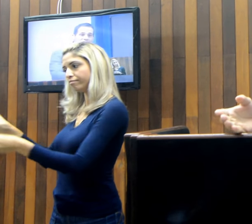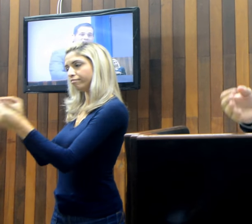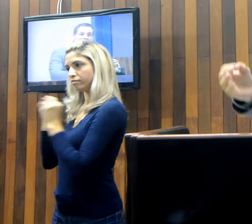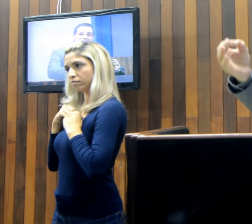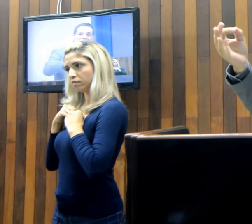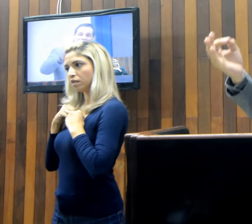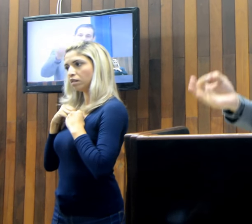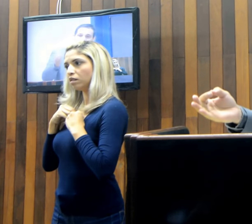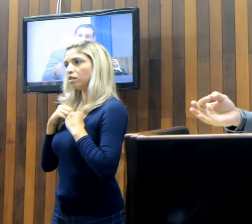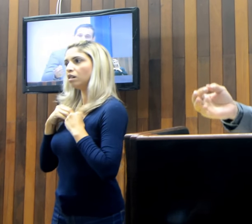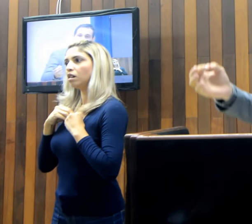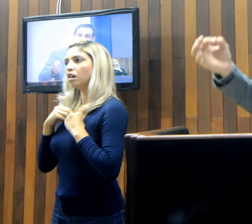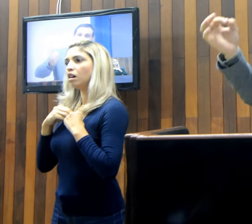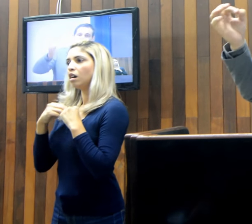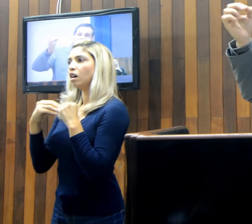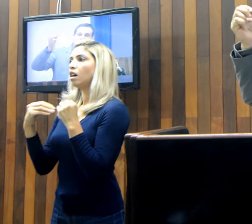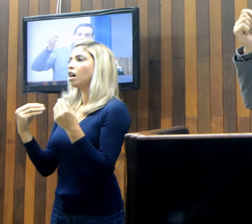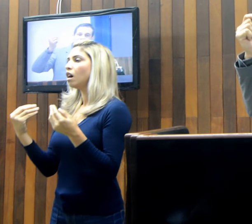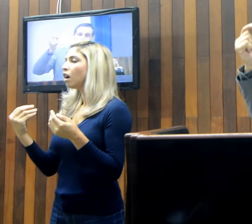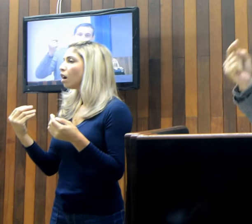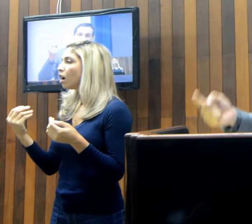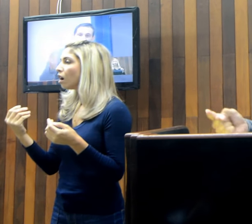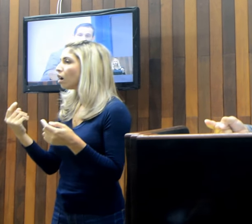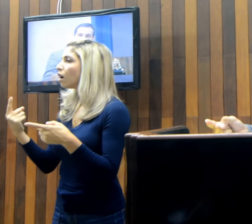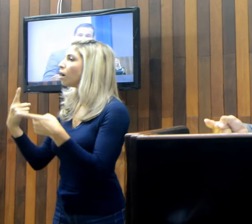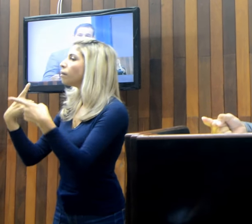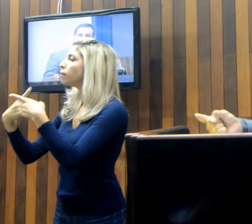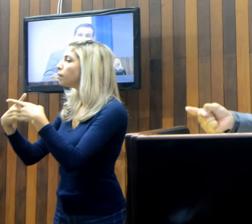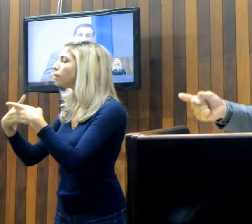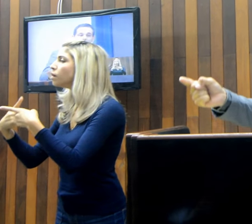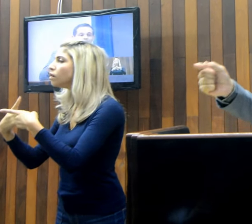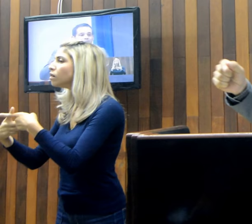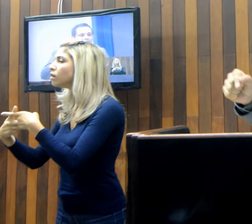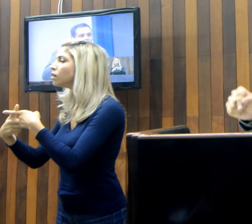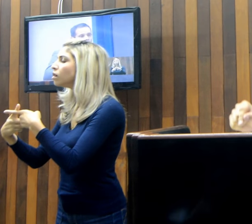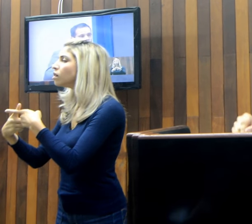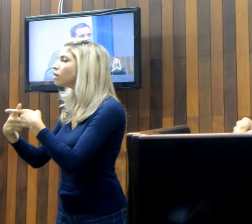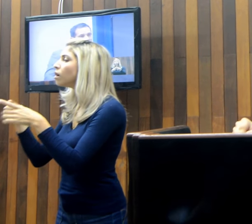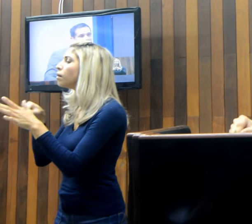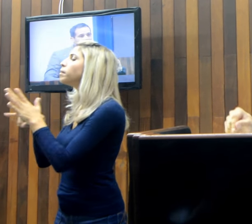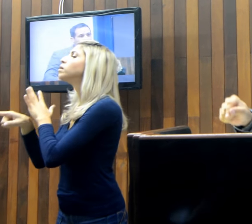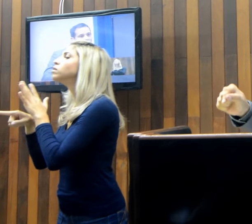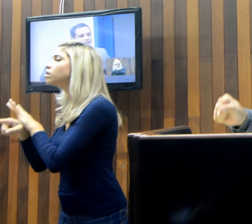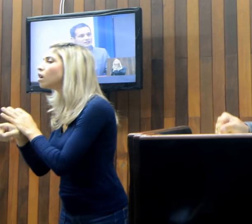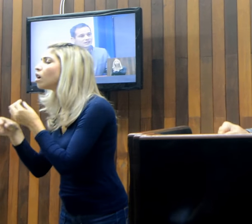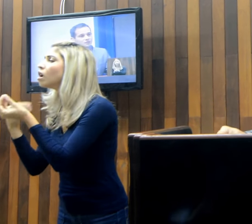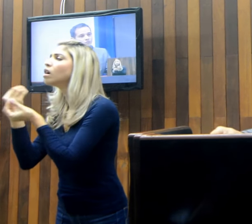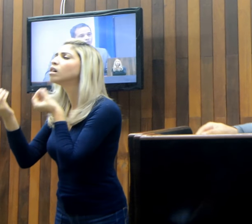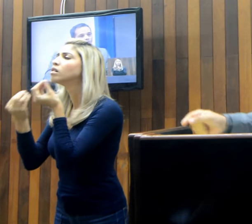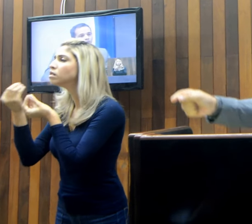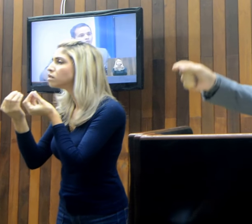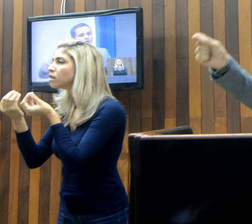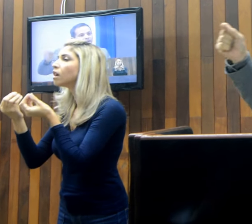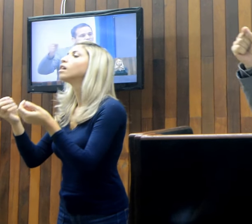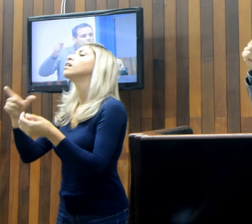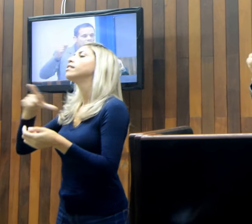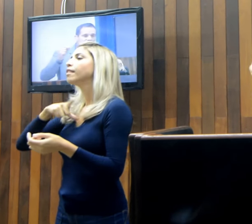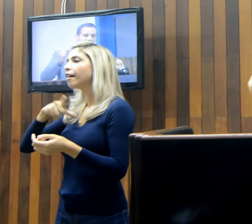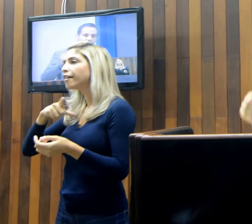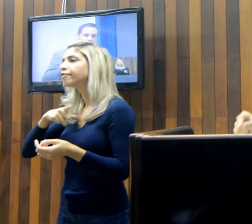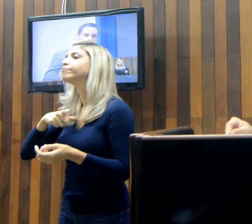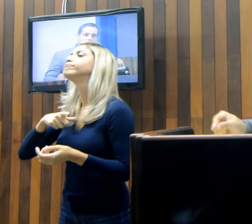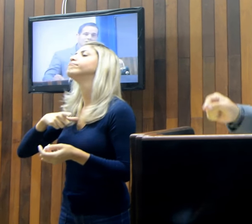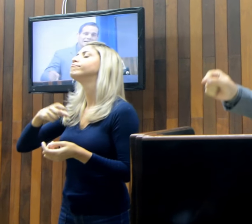que nem água. É só chegar lá e pegar sua investidura para apoiar, então, um ex